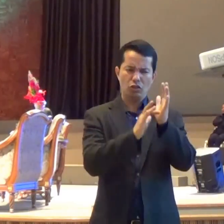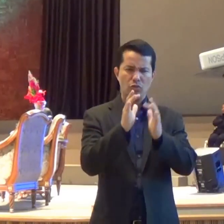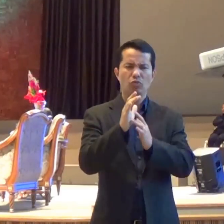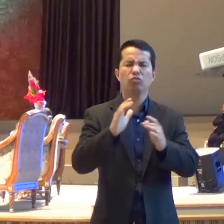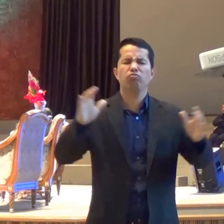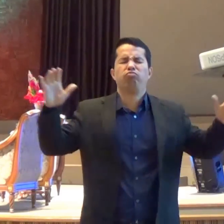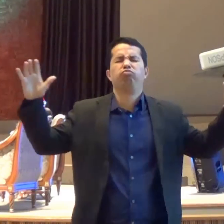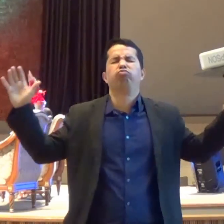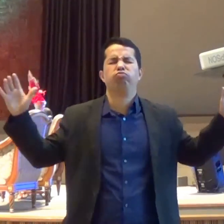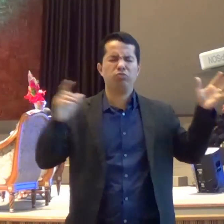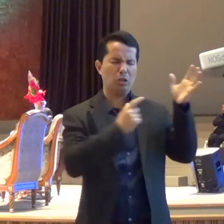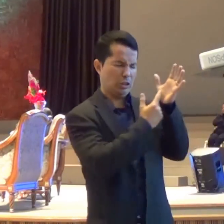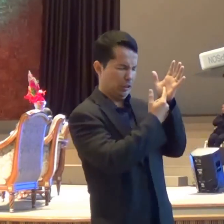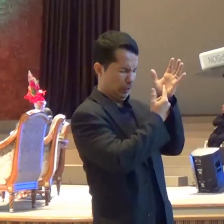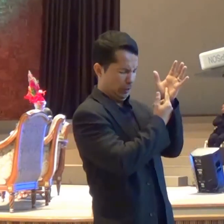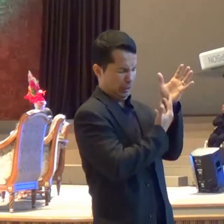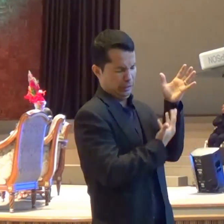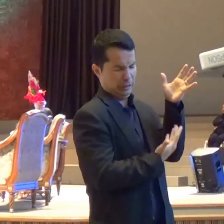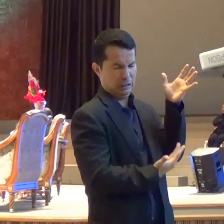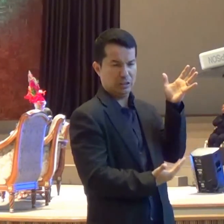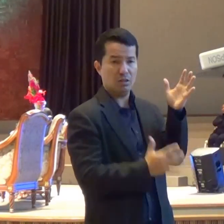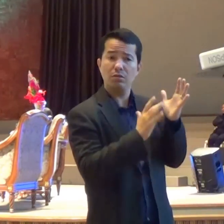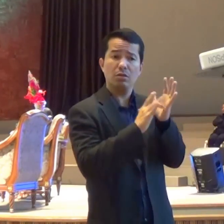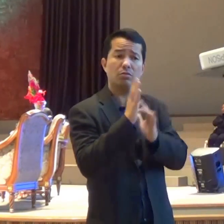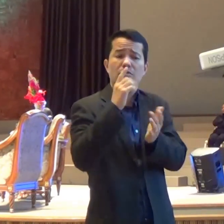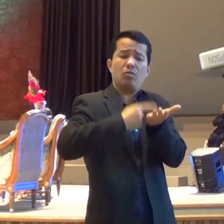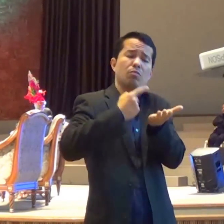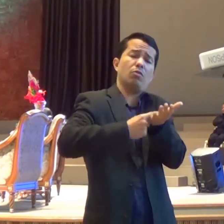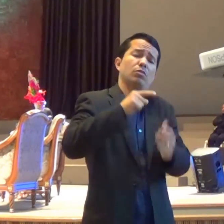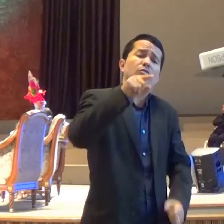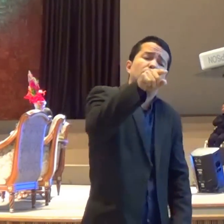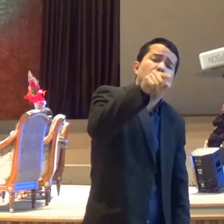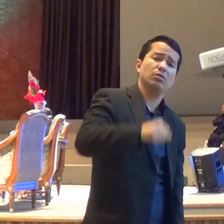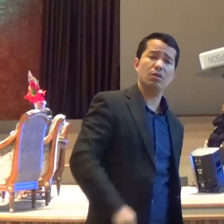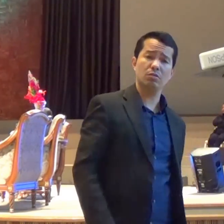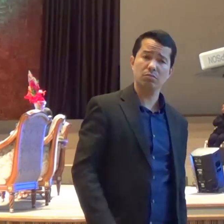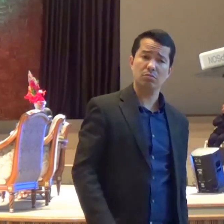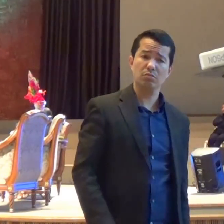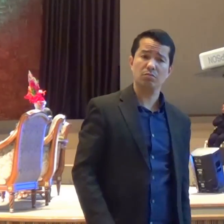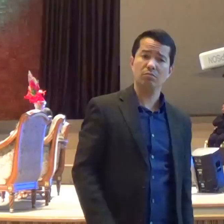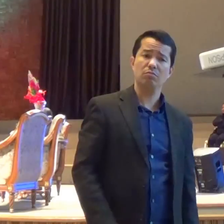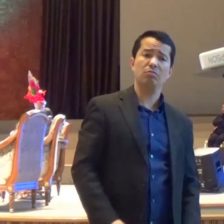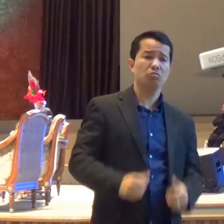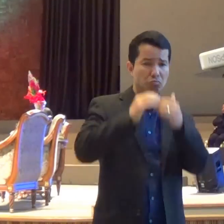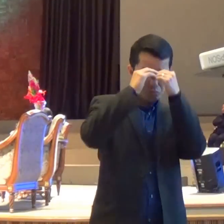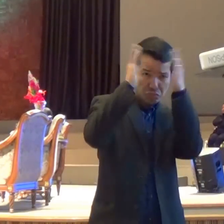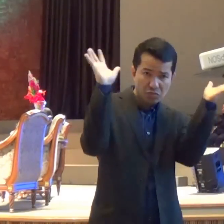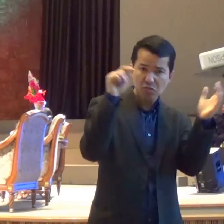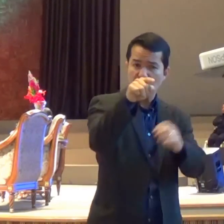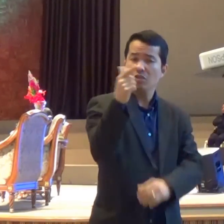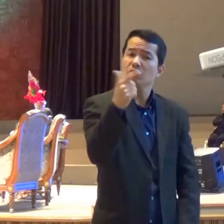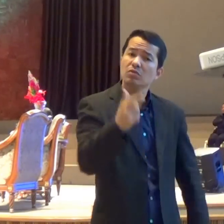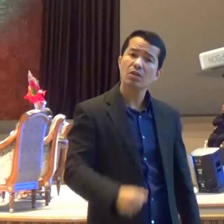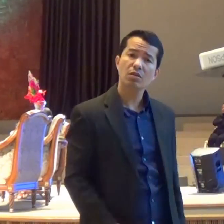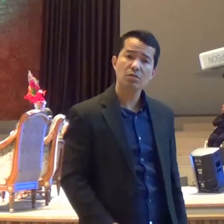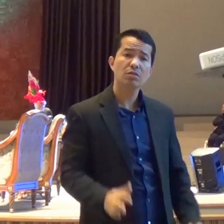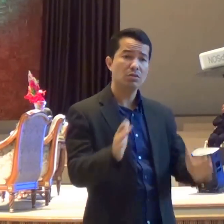nossa Salvação Até a morte Morte de cruz E esse